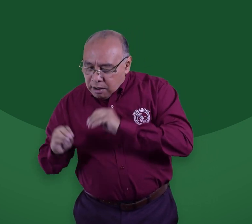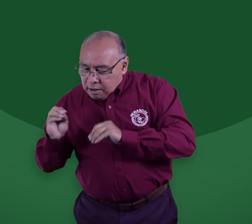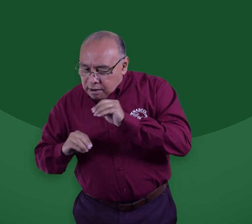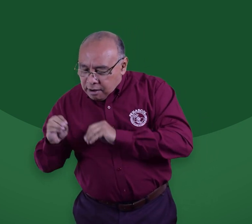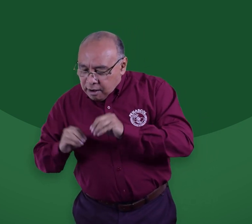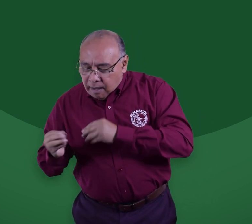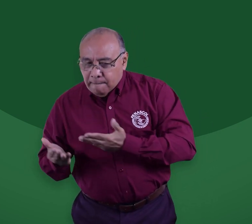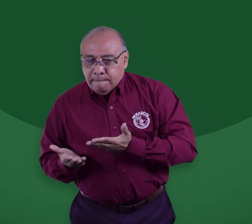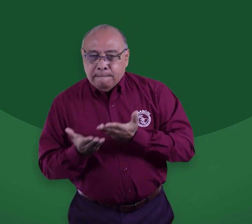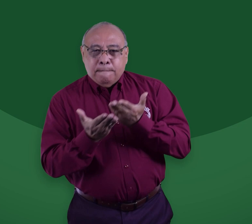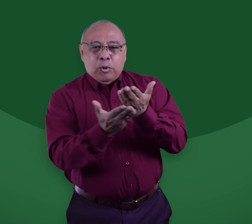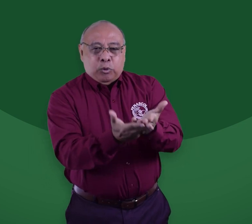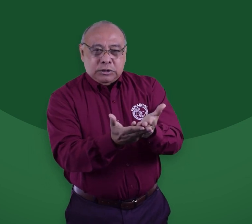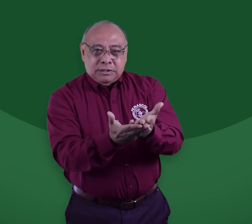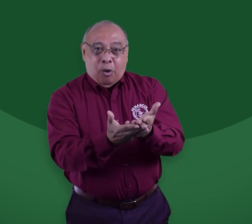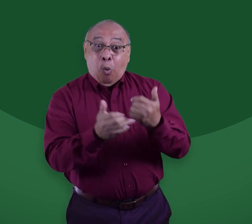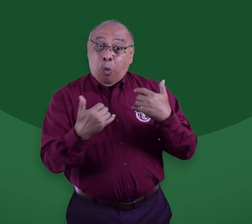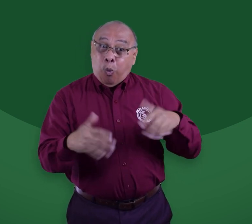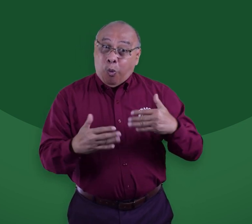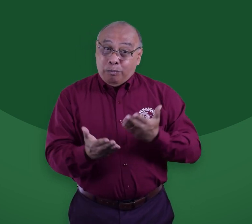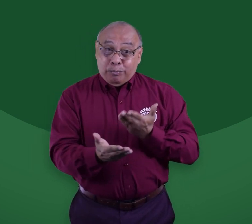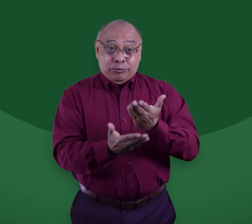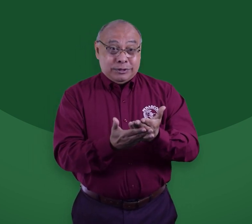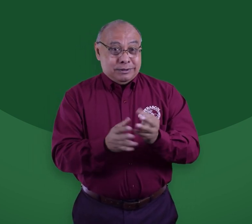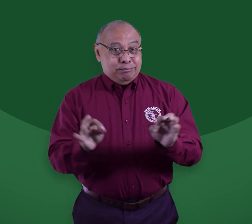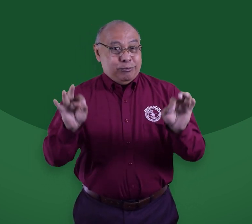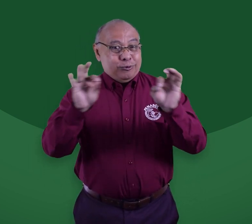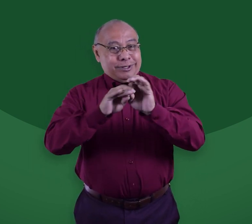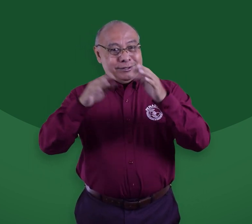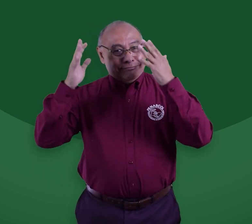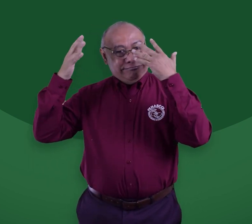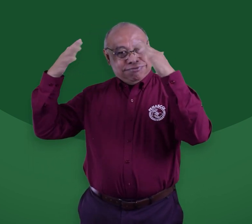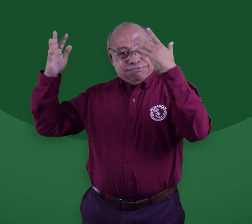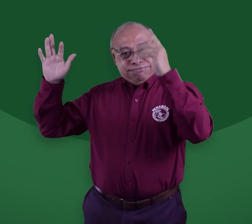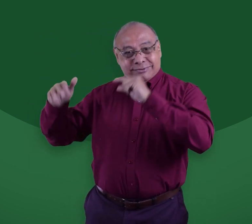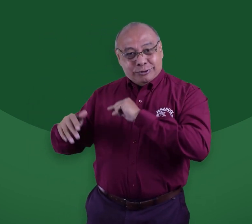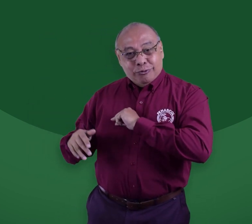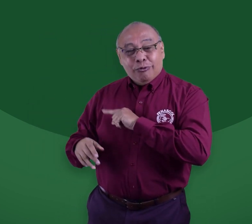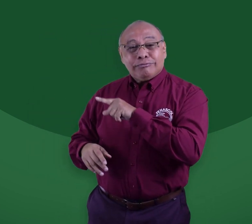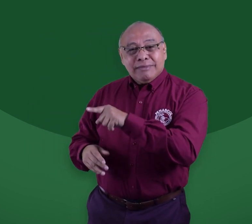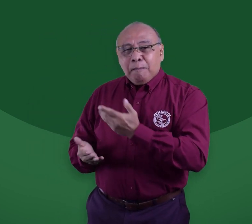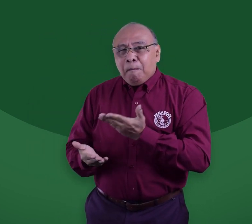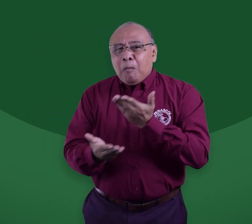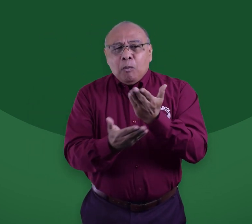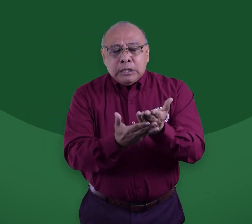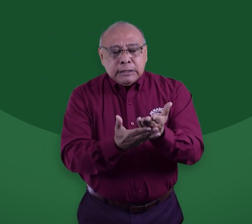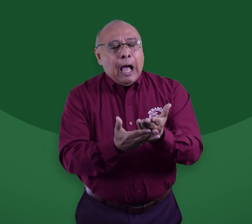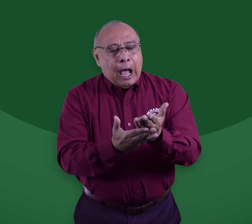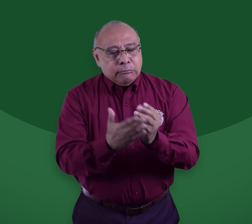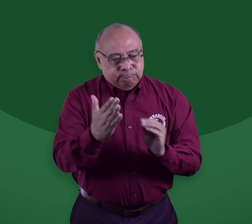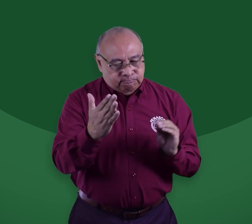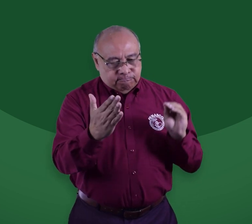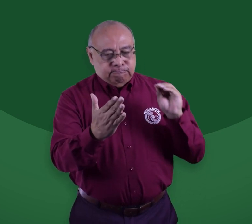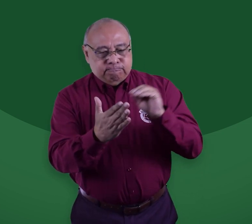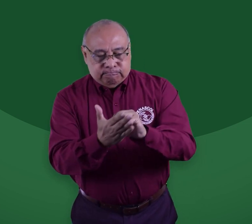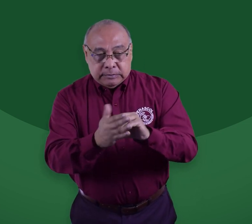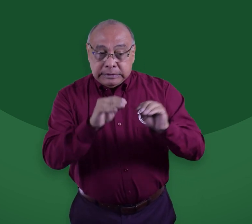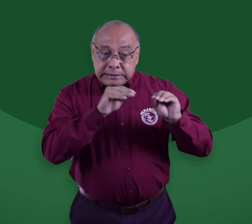propuesta del INSOR, la cual aplaudimos ahora, es la enseñanza de la